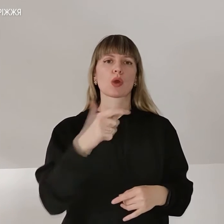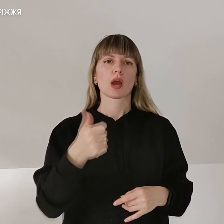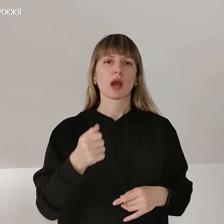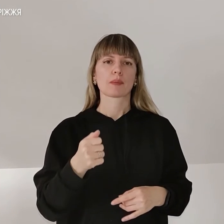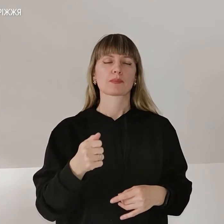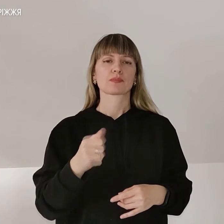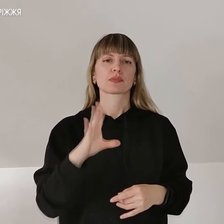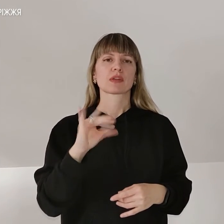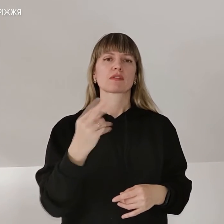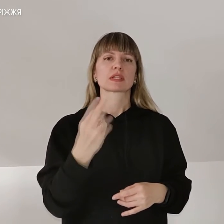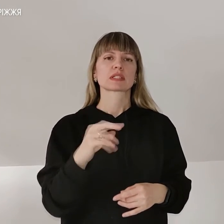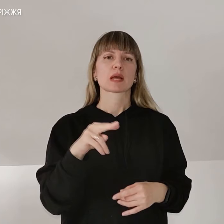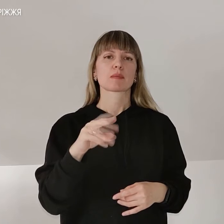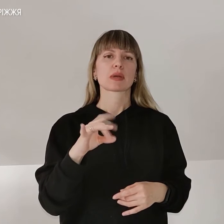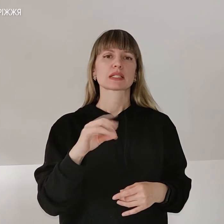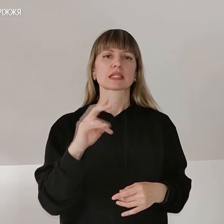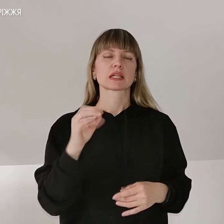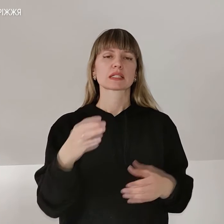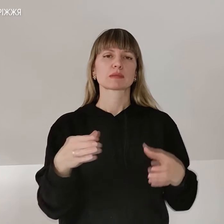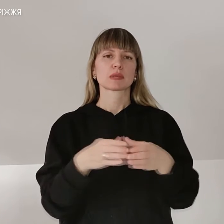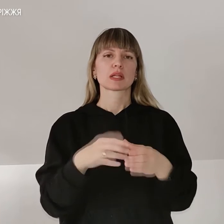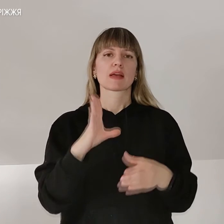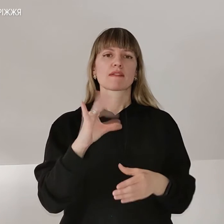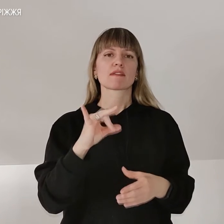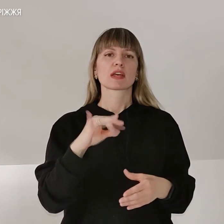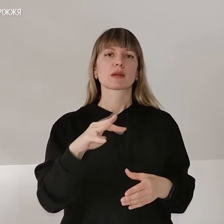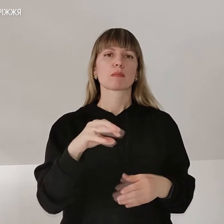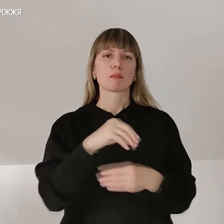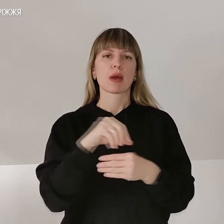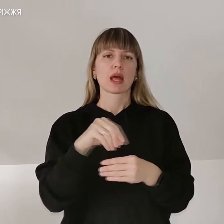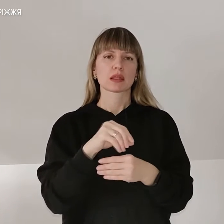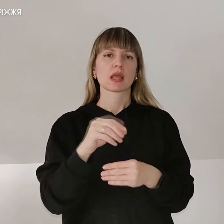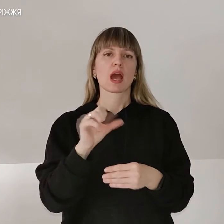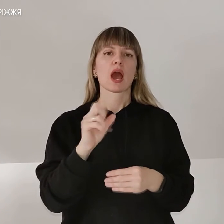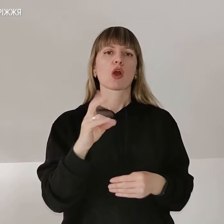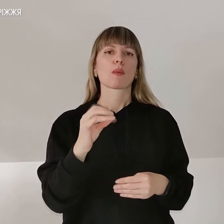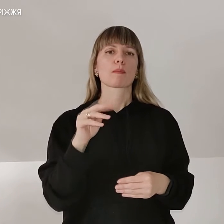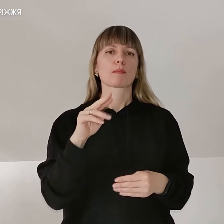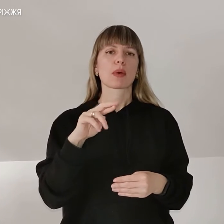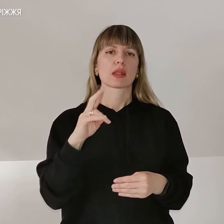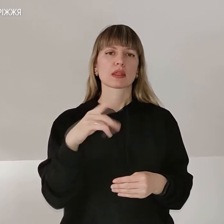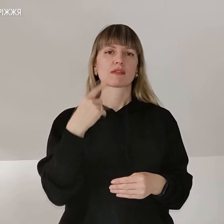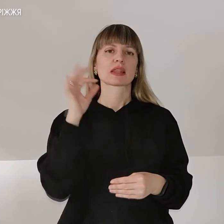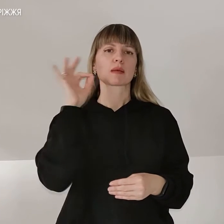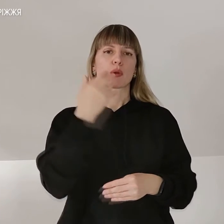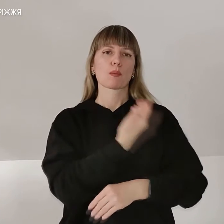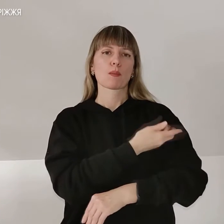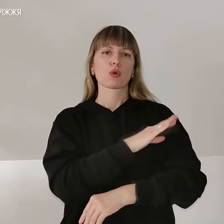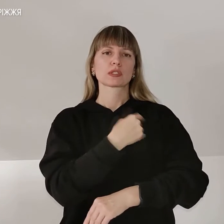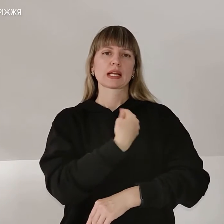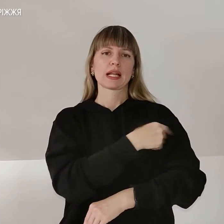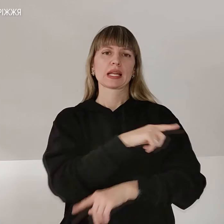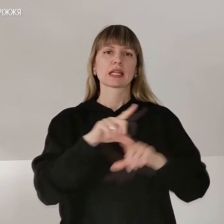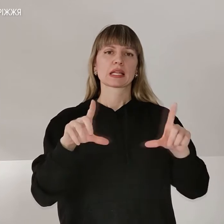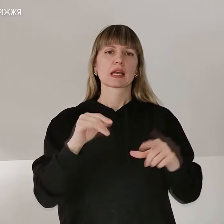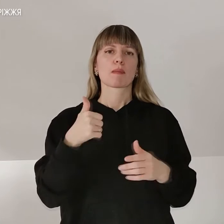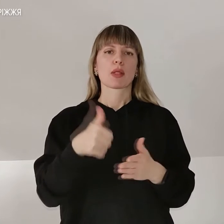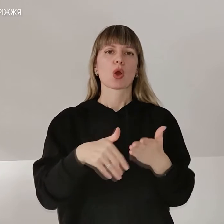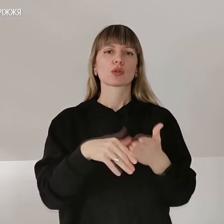-президент спілки Вірмен Запорізької області Рудольф Акопян каже, німецькі та польські клініки, а також благодійний фонд,